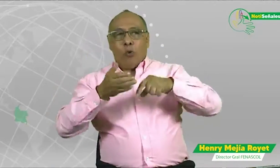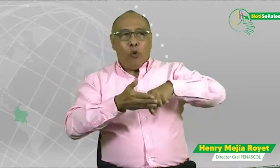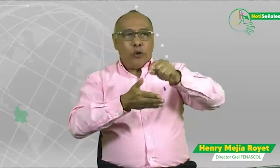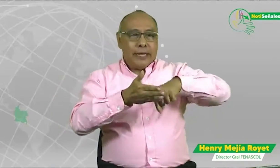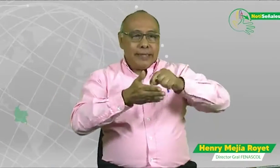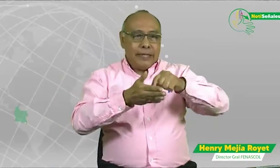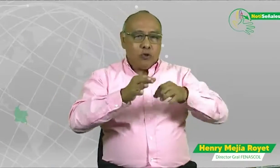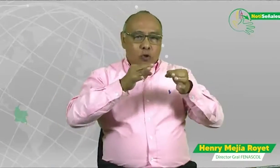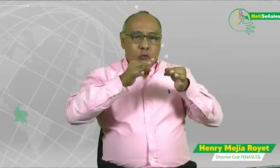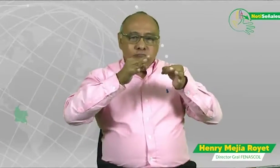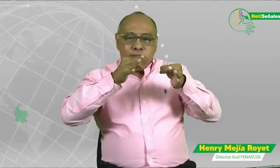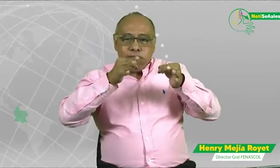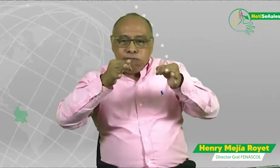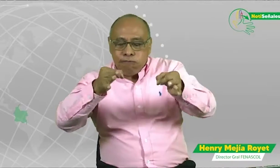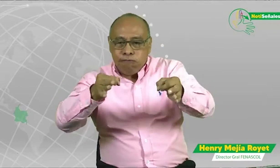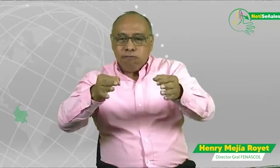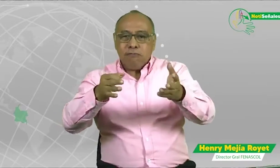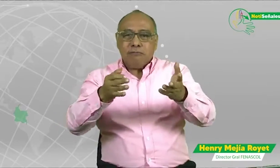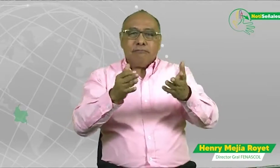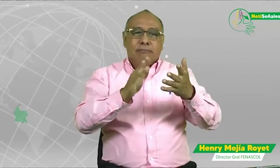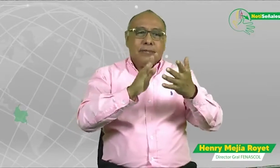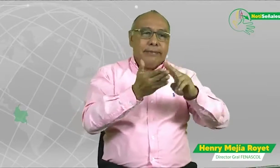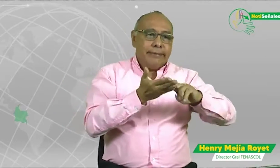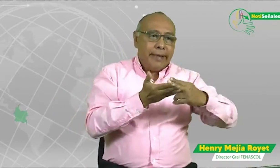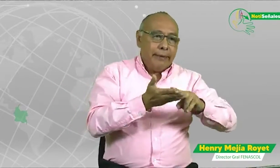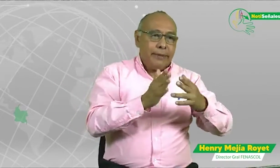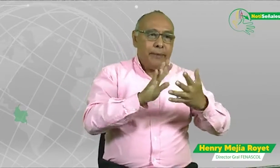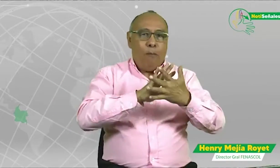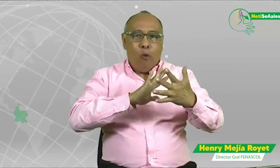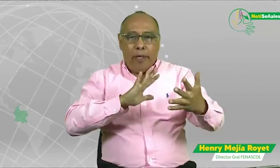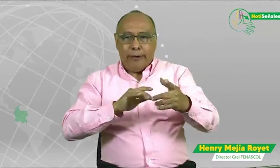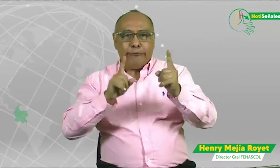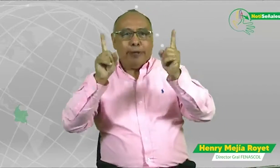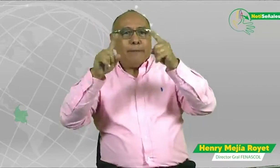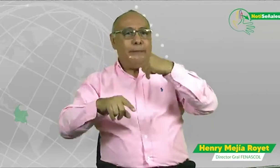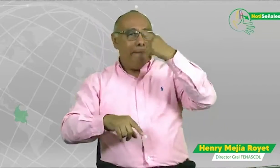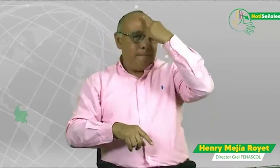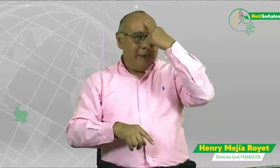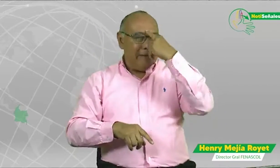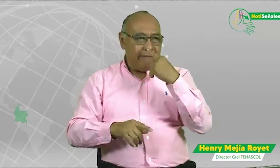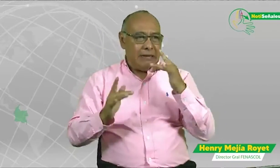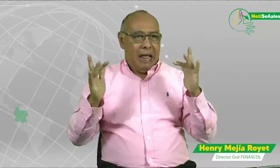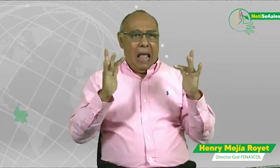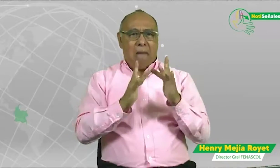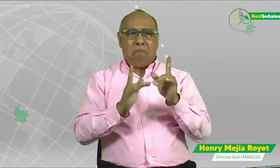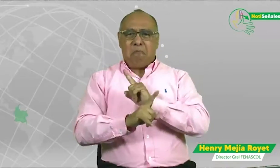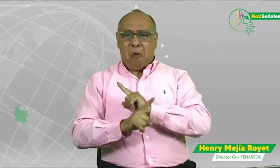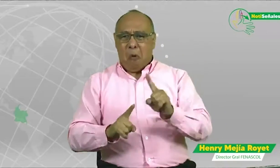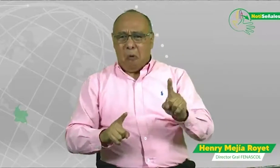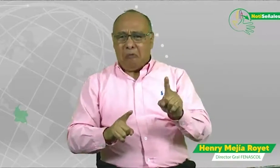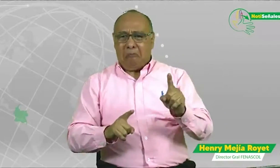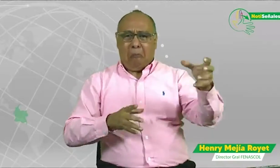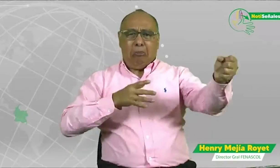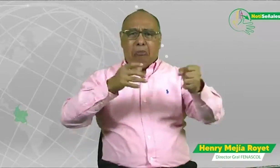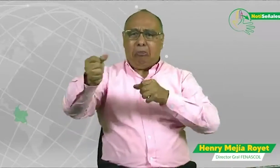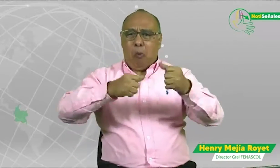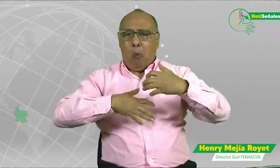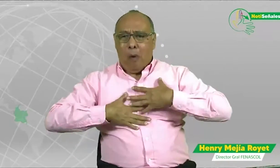líder de la comunidad sorda, quien nos comentó acerca de la preocupación que existe, esa preocupación latente, en la demora de